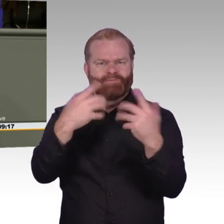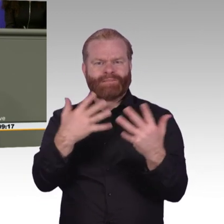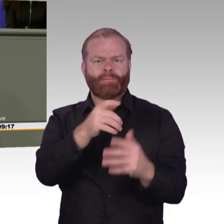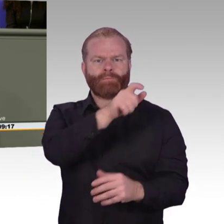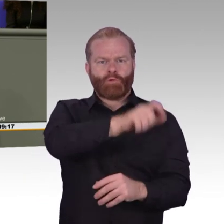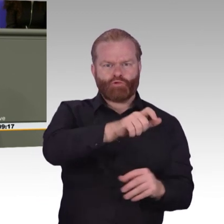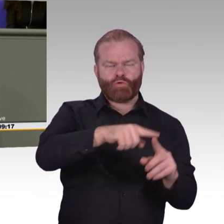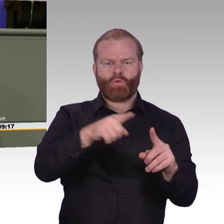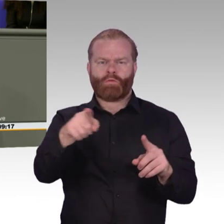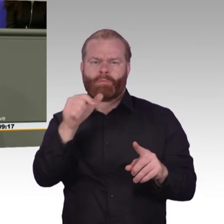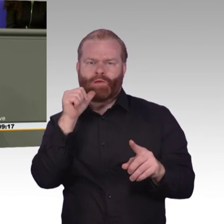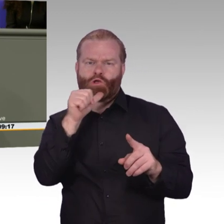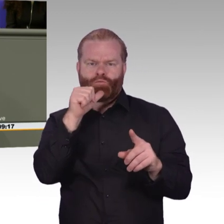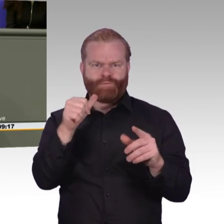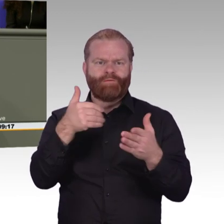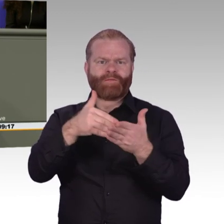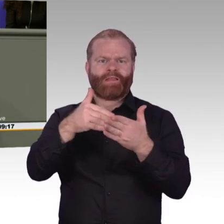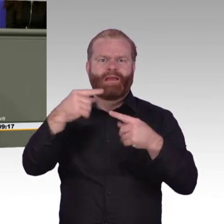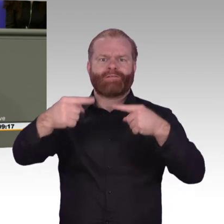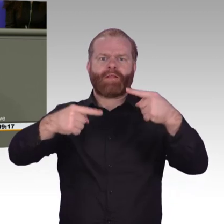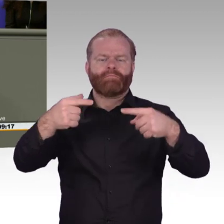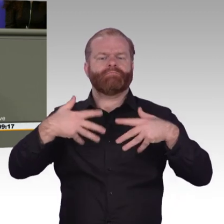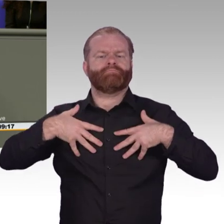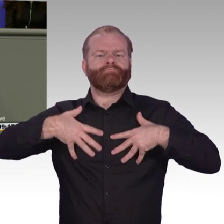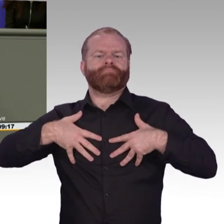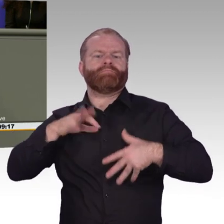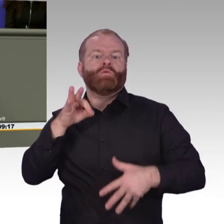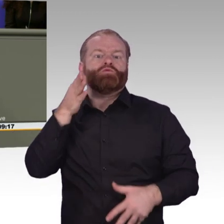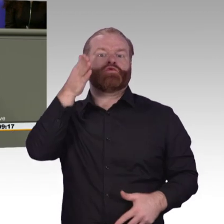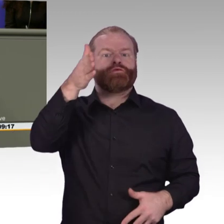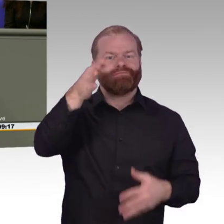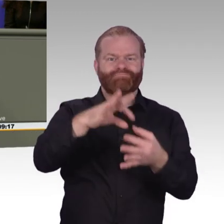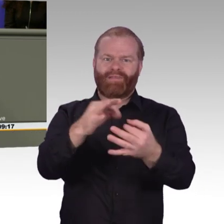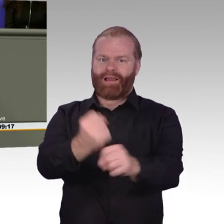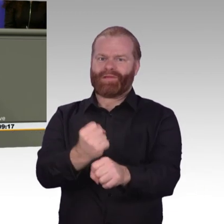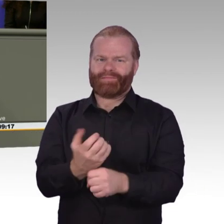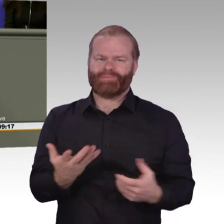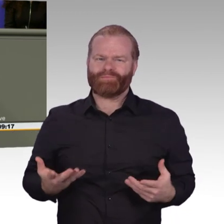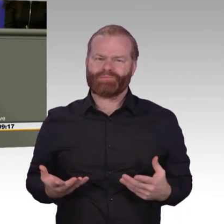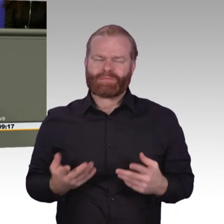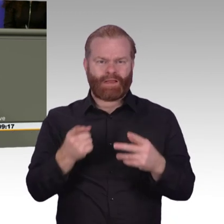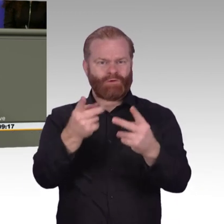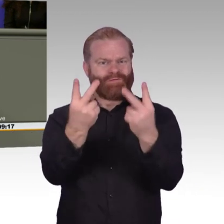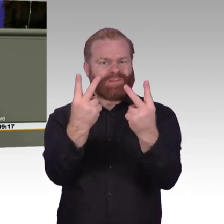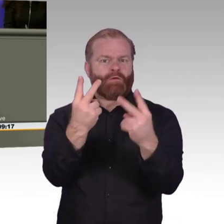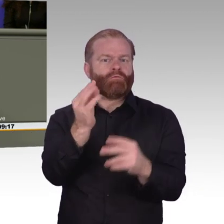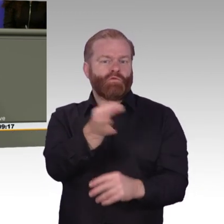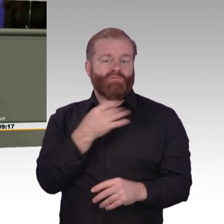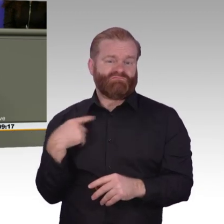es passiert jetzt das, was passieren muss für unsere, für Deutschlands digitale Zukunft. Selbstverständlich sind auch die Unternehmen gefragt, die